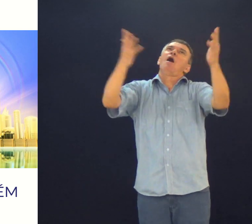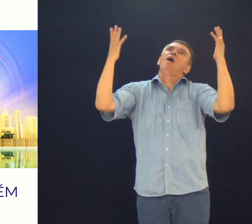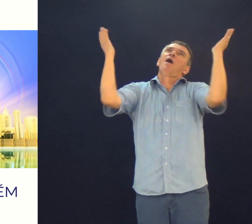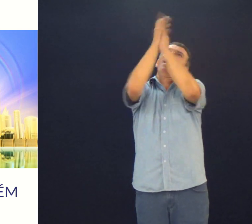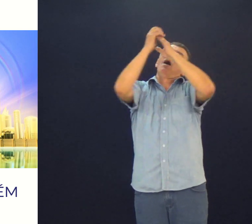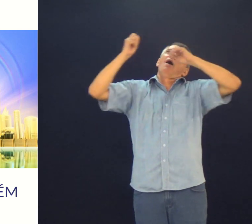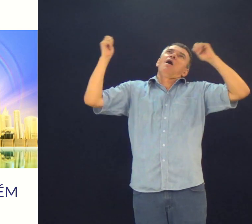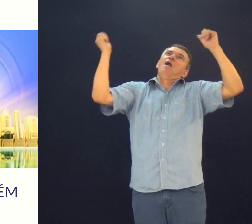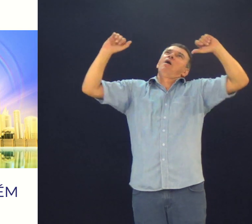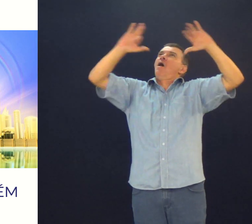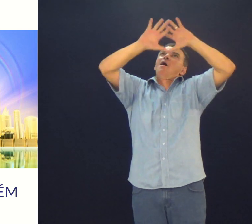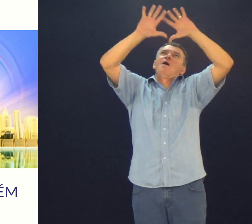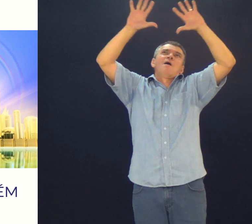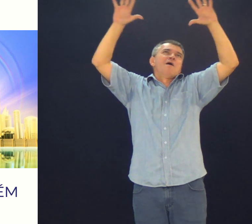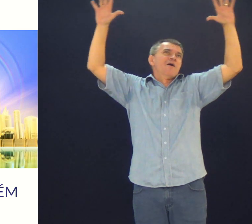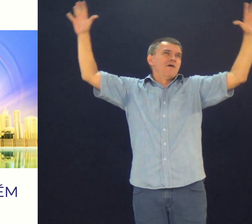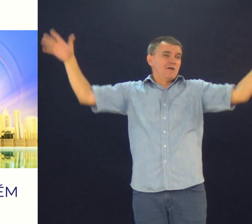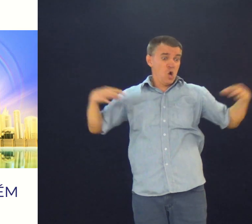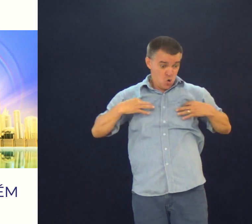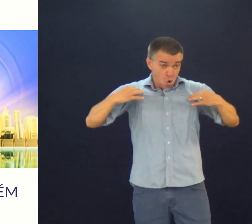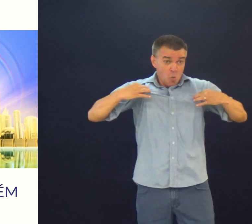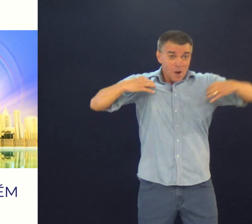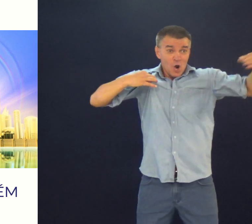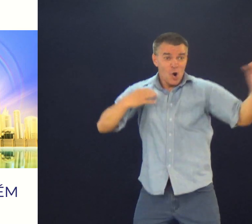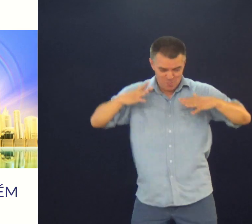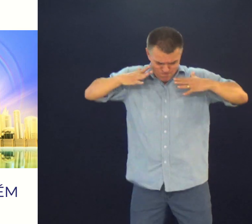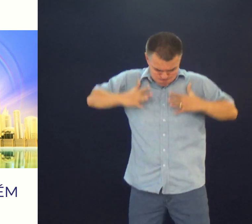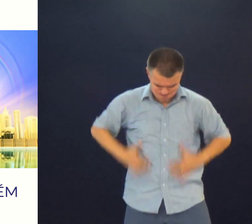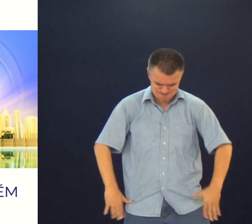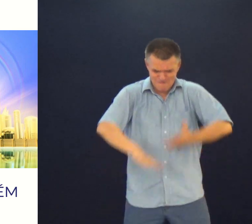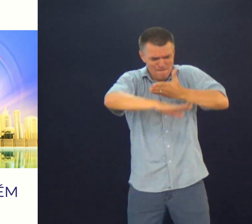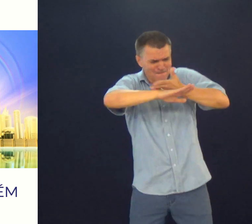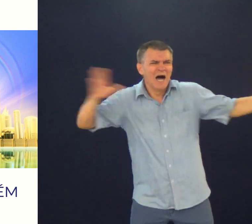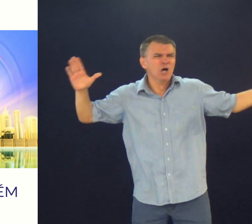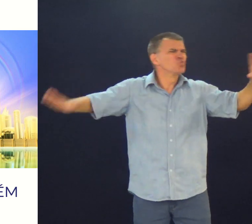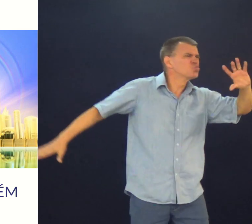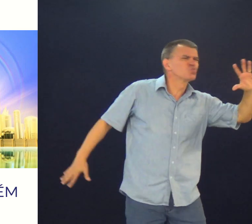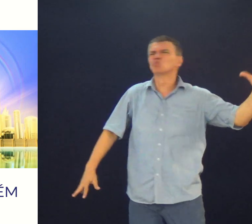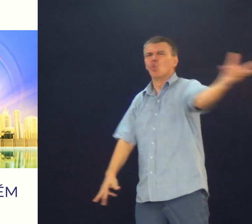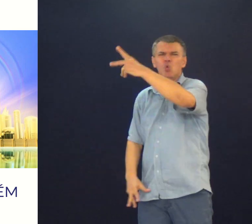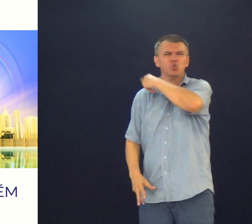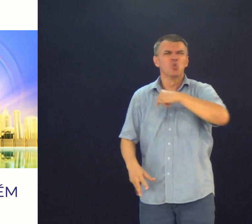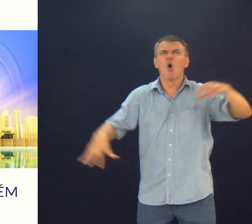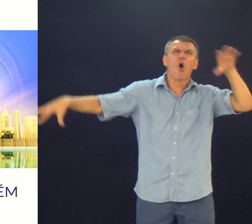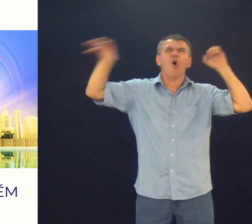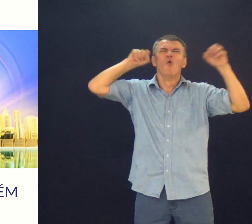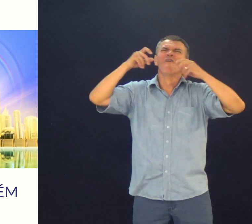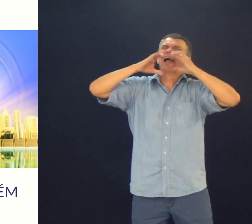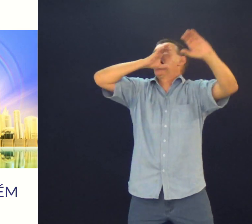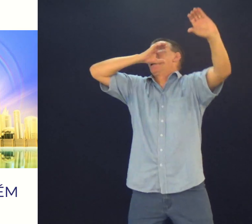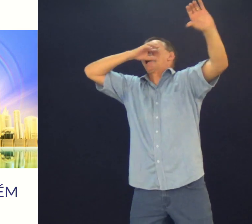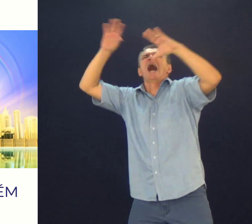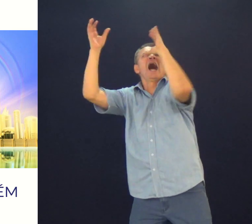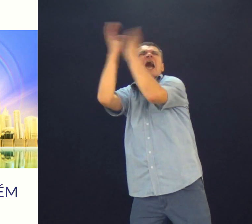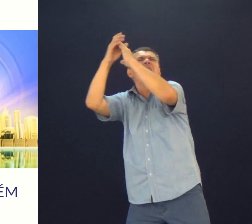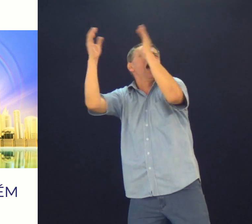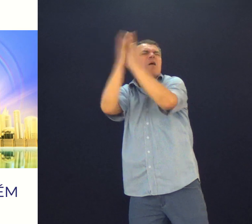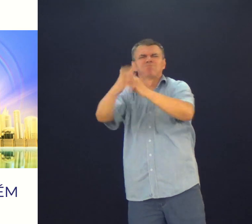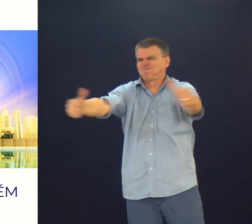Gente Não vai ter fofoca Isso não existirá mais Você usará umas vestes brancas Você que não ouve